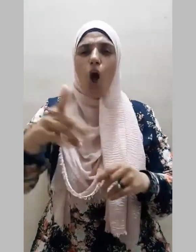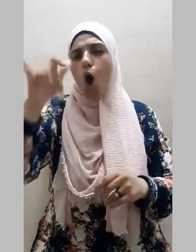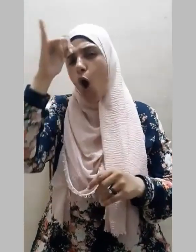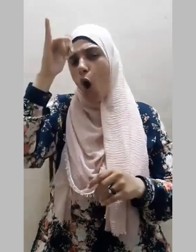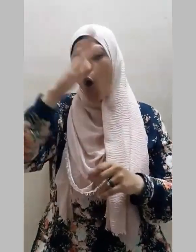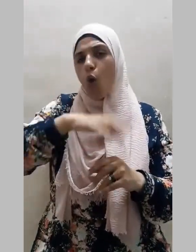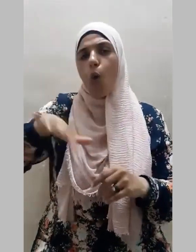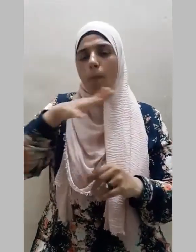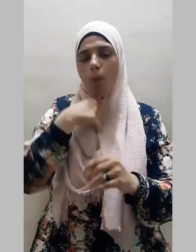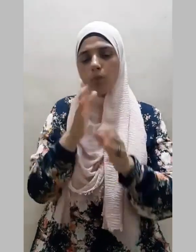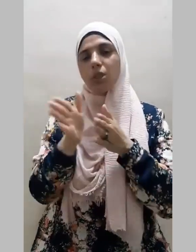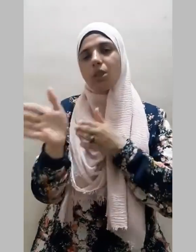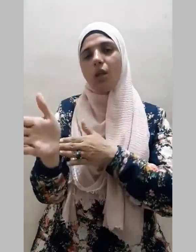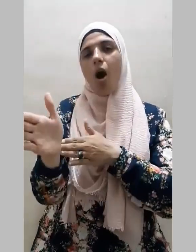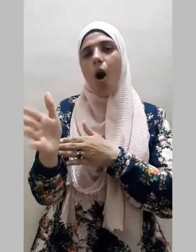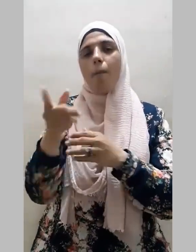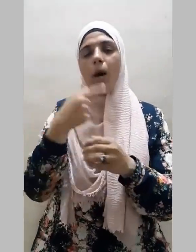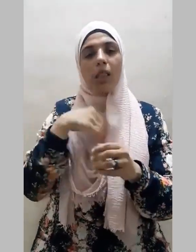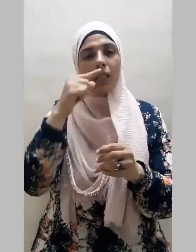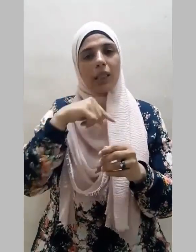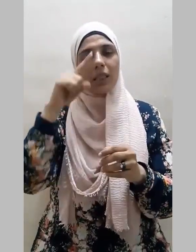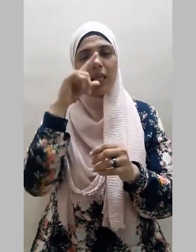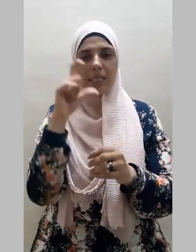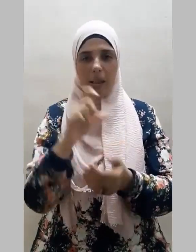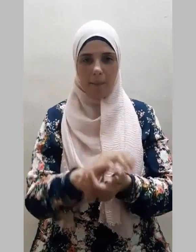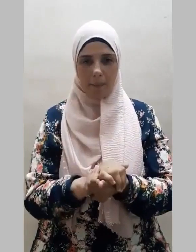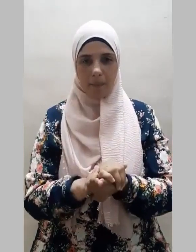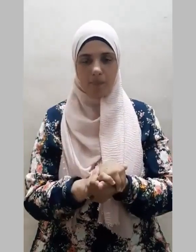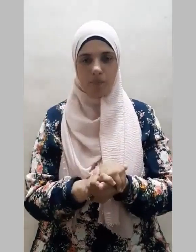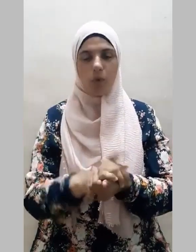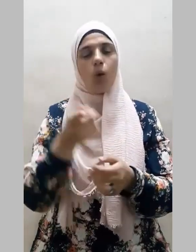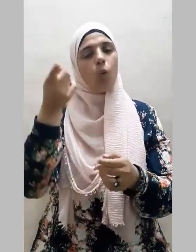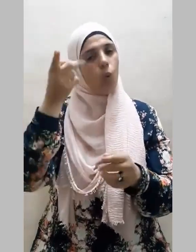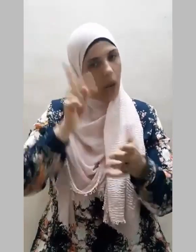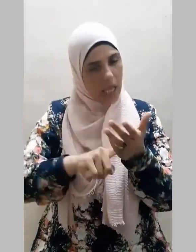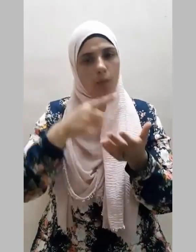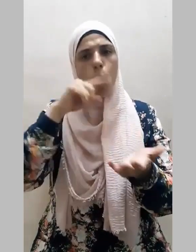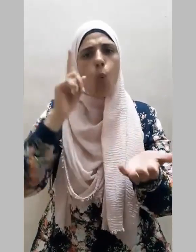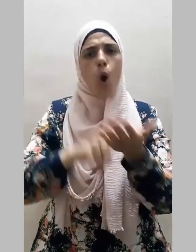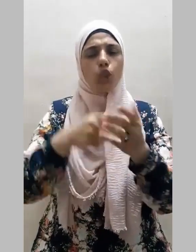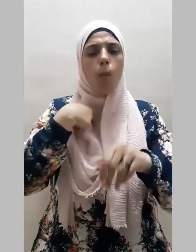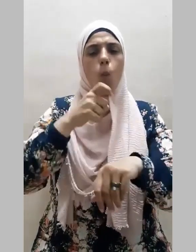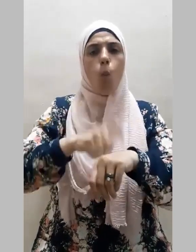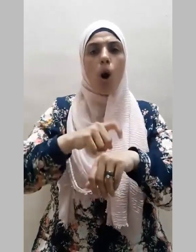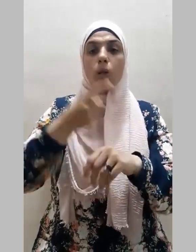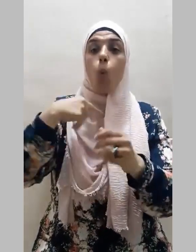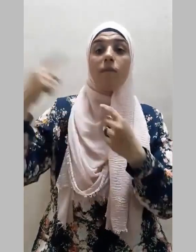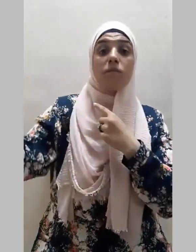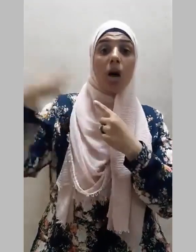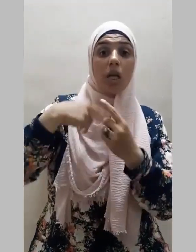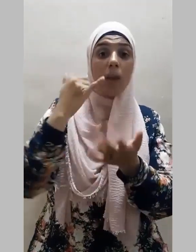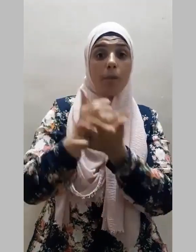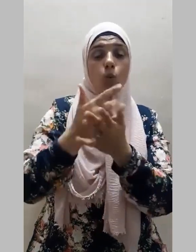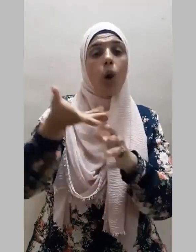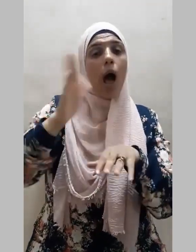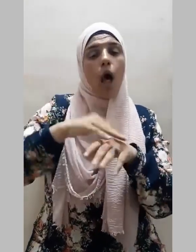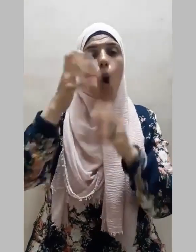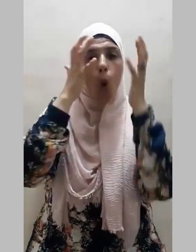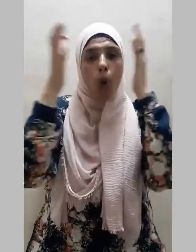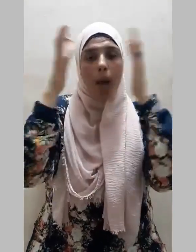يستقيم بها أمر ديننا ولعل واجب الوقت وفريضته للعلماء في هذه